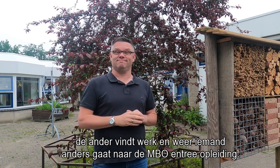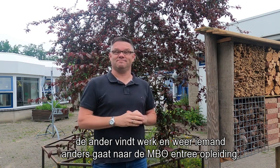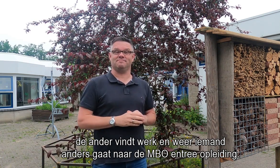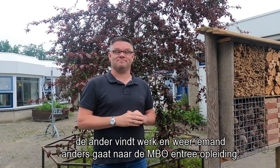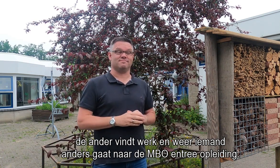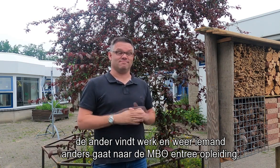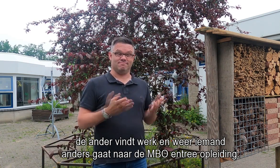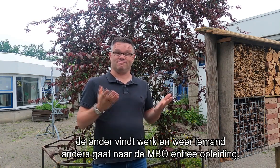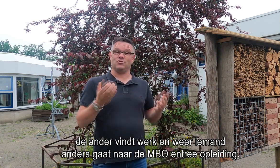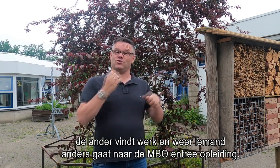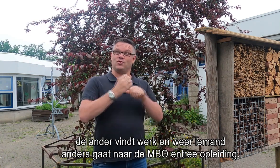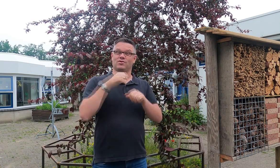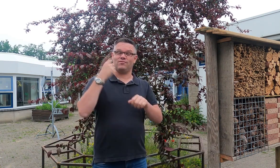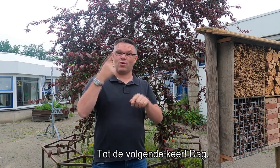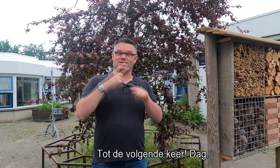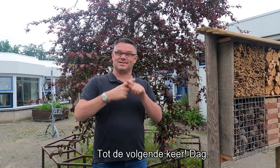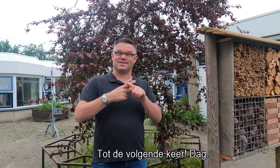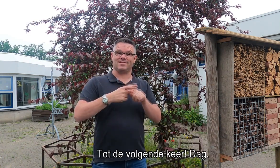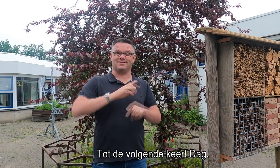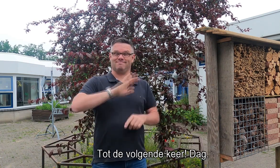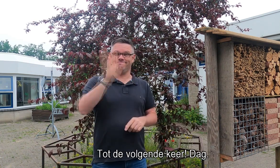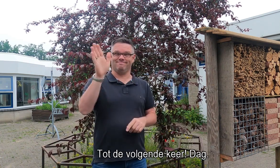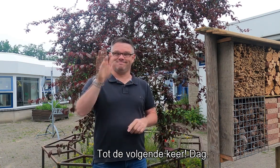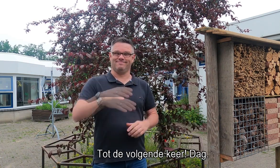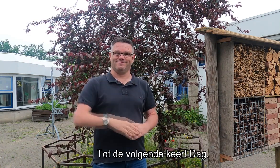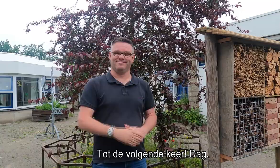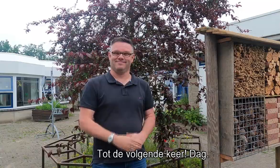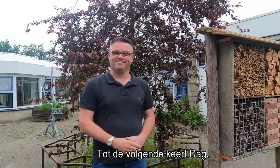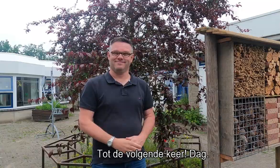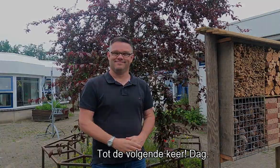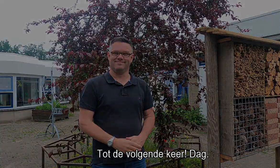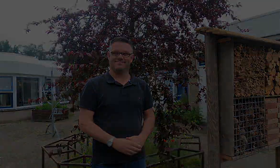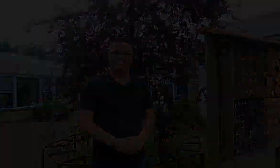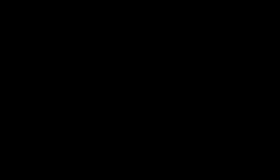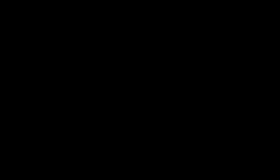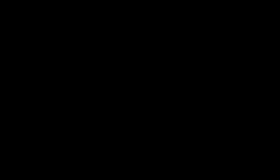-entreeopleiding. Tot de volgende keer. Daag. Doeg. Doeg.